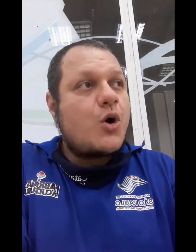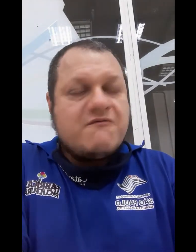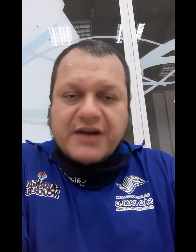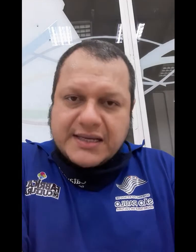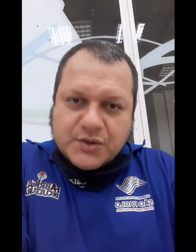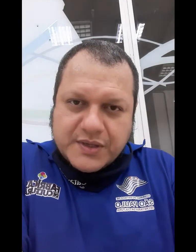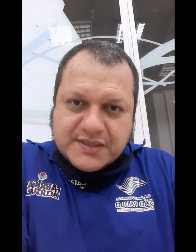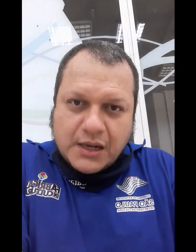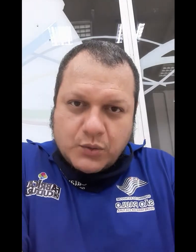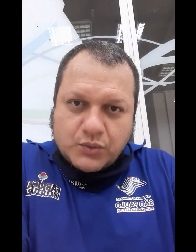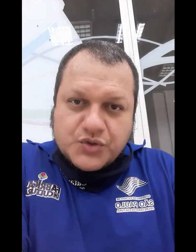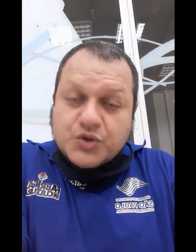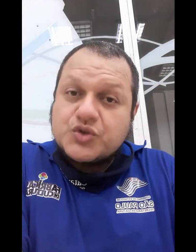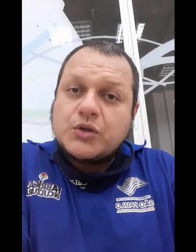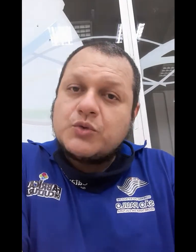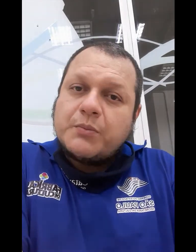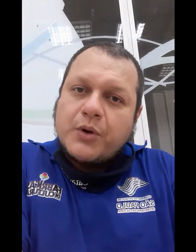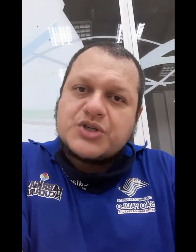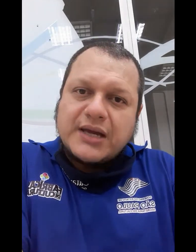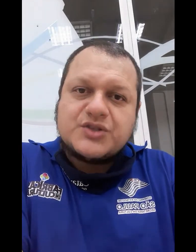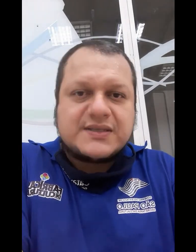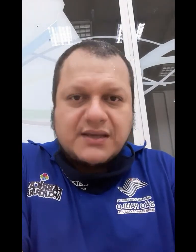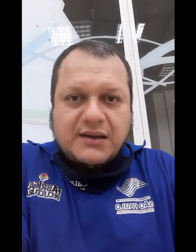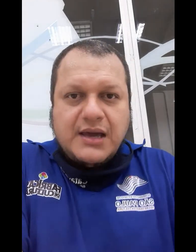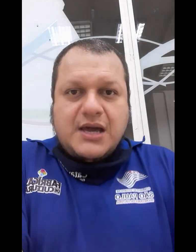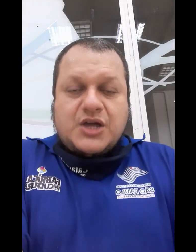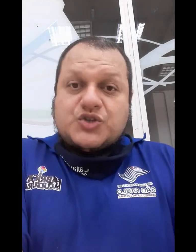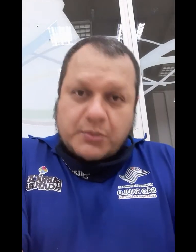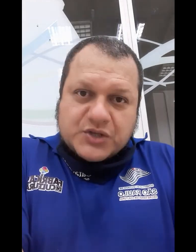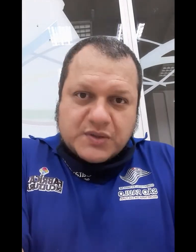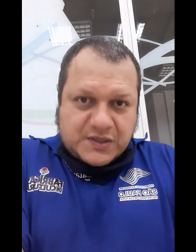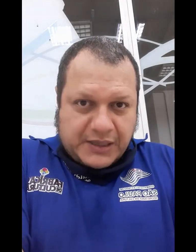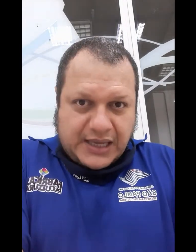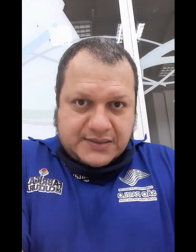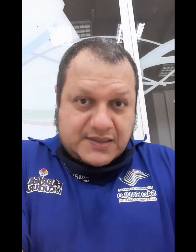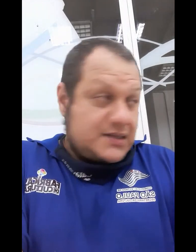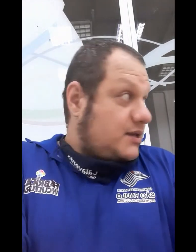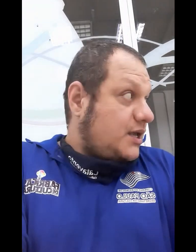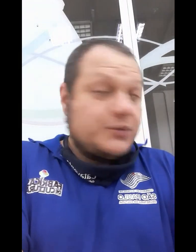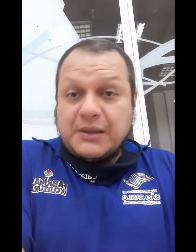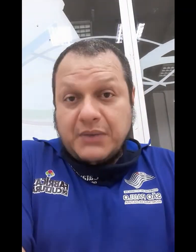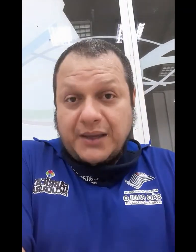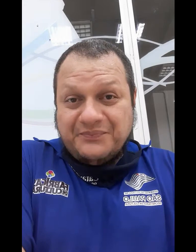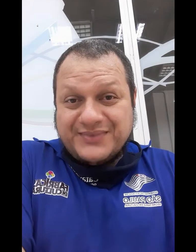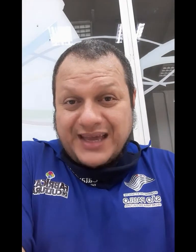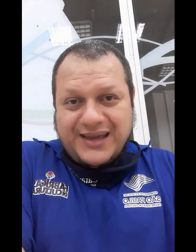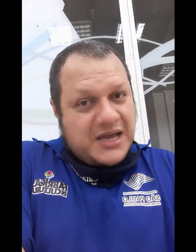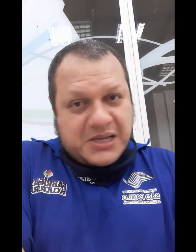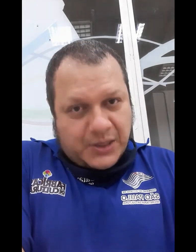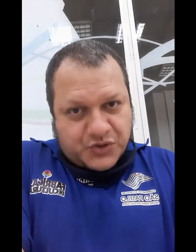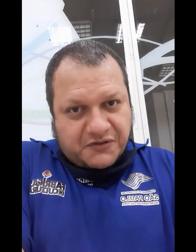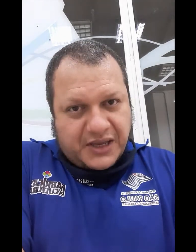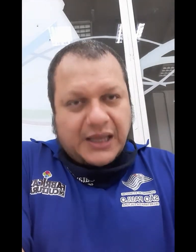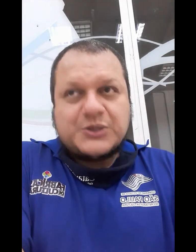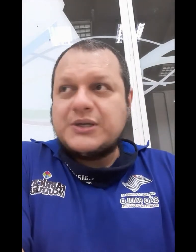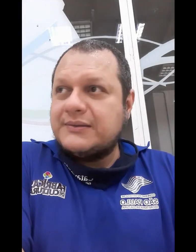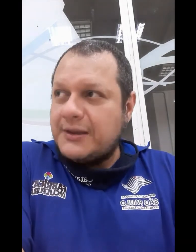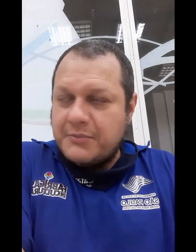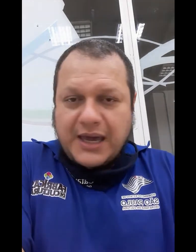conversa com esses alunos, onde todo mundo pôde aí dizer sobre as suas experiências. E eu também, né? Não diferente, também